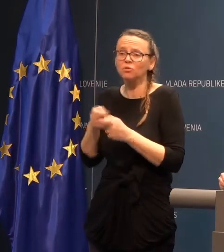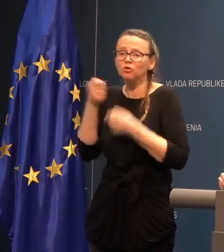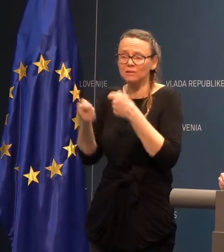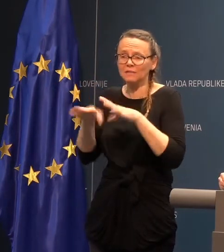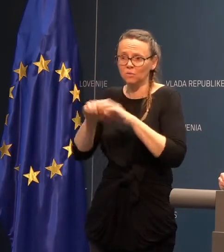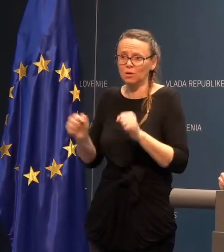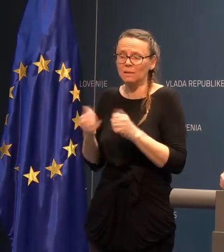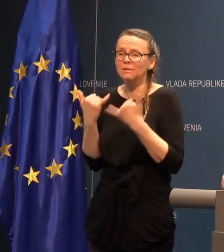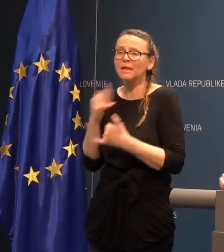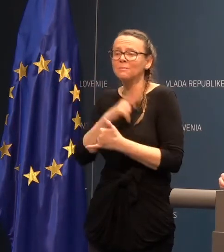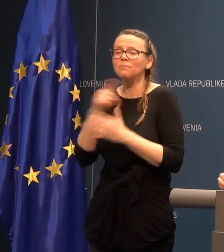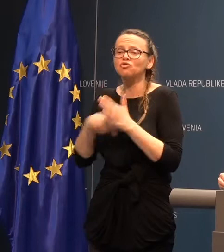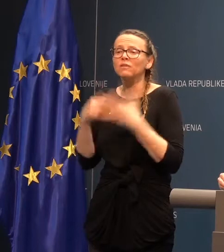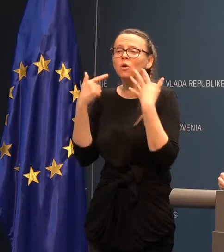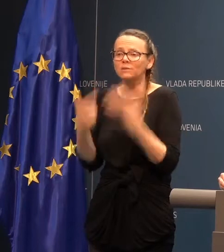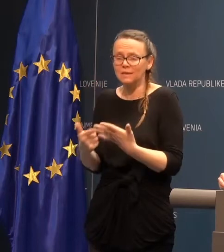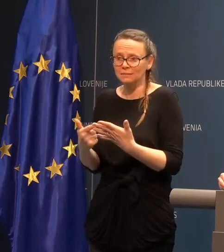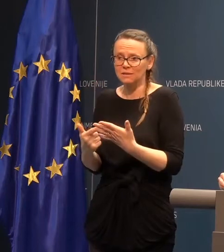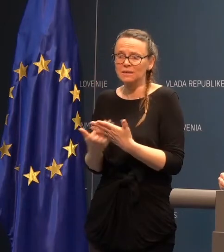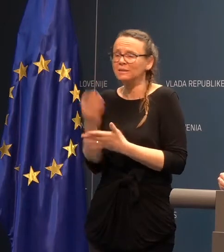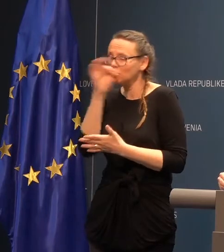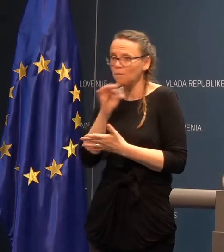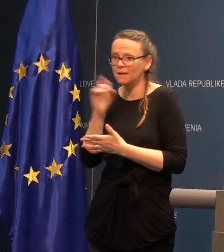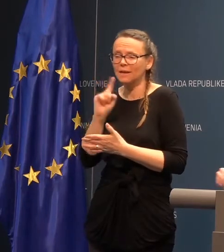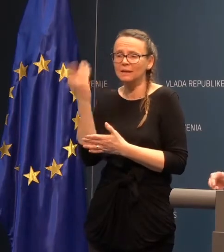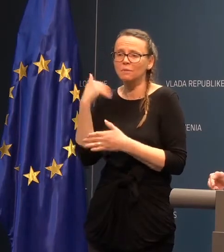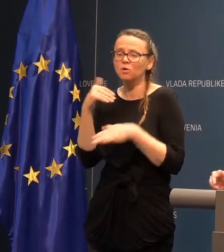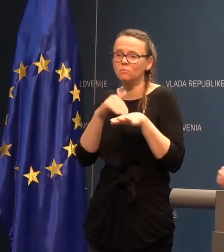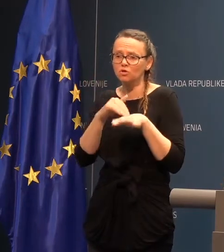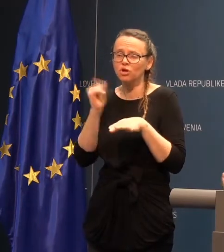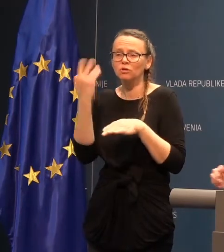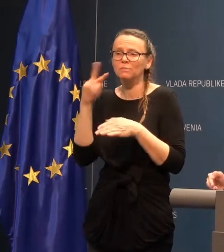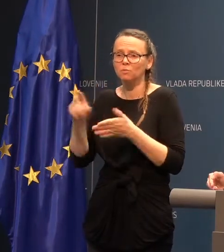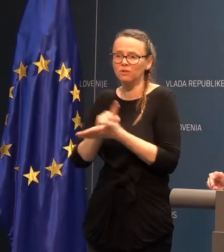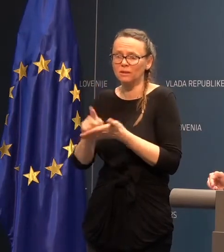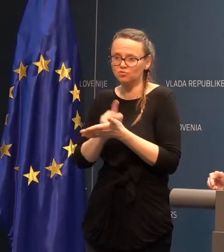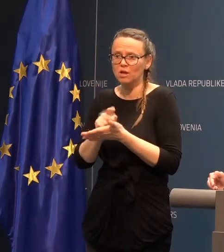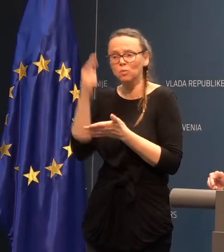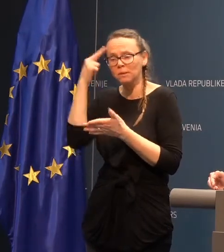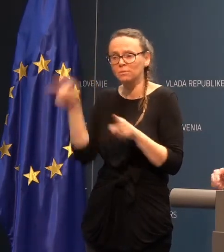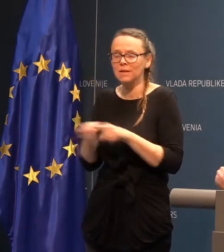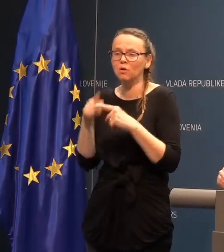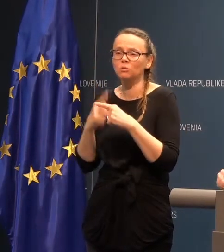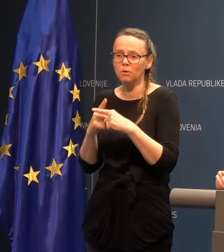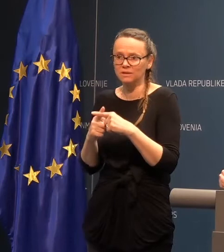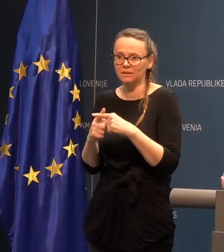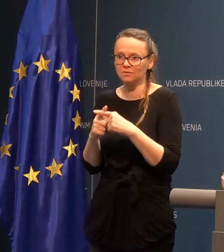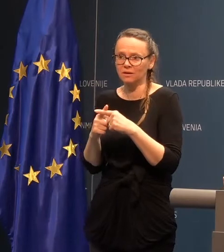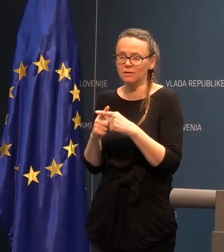številko 70 in za nikoga od teh ni bilo javljeno, bi bilo v tem času prepoznali oziroma diagnosticira kot pozitiven.